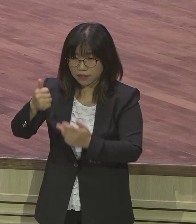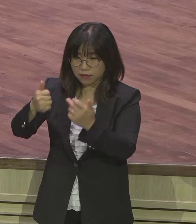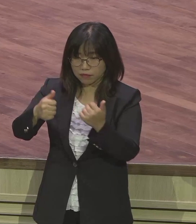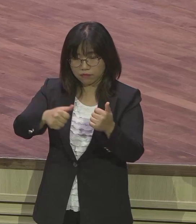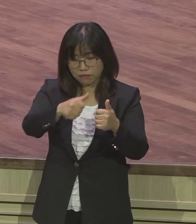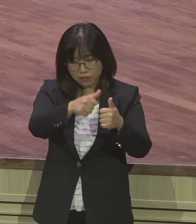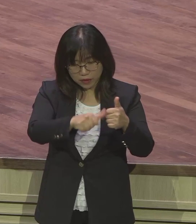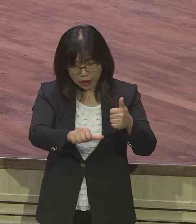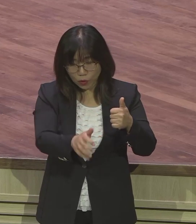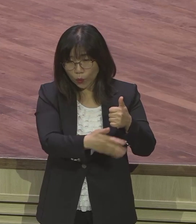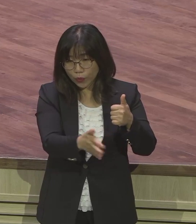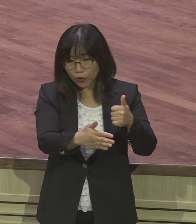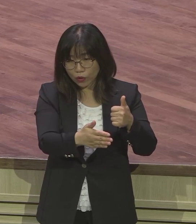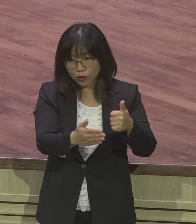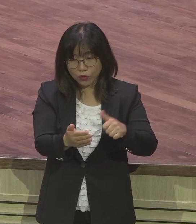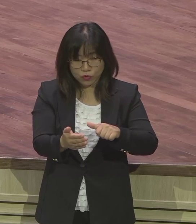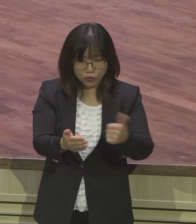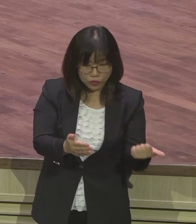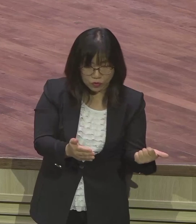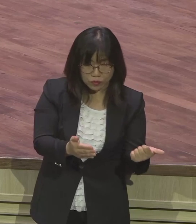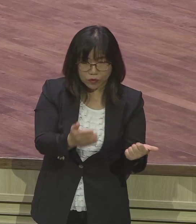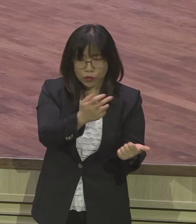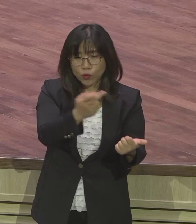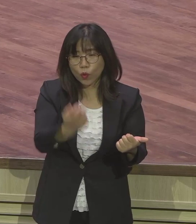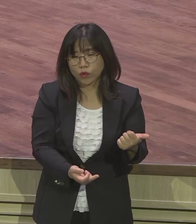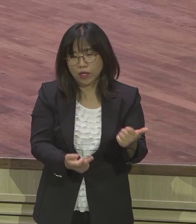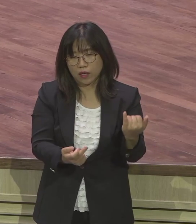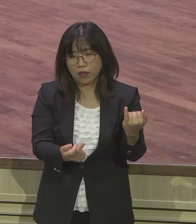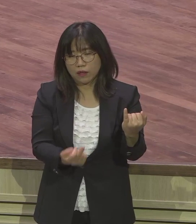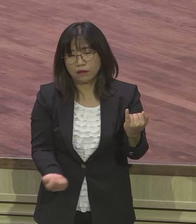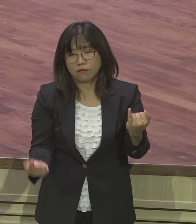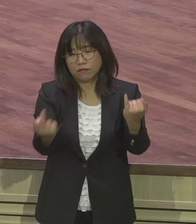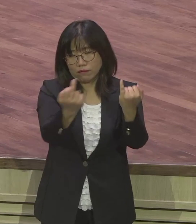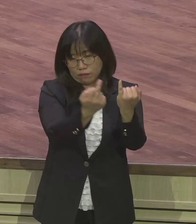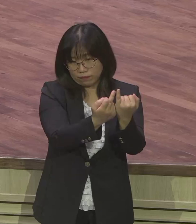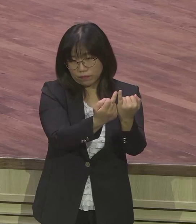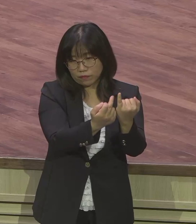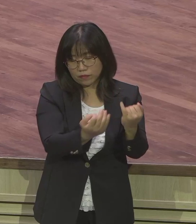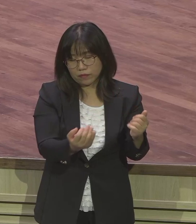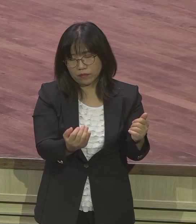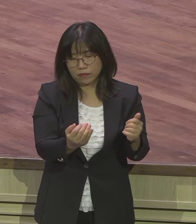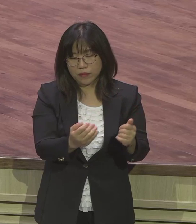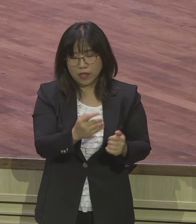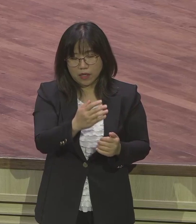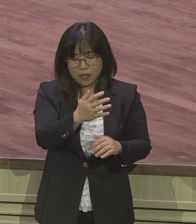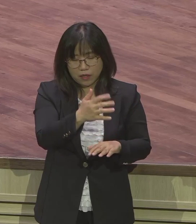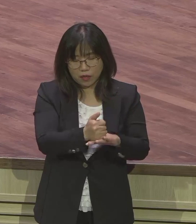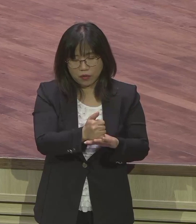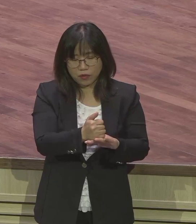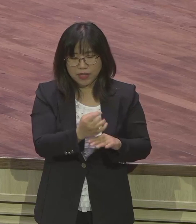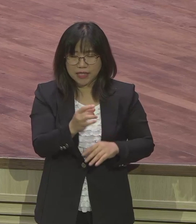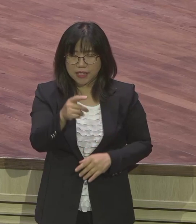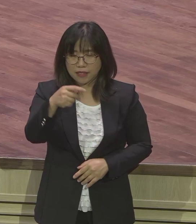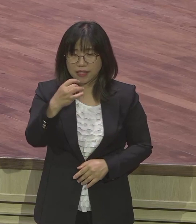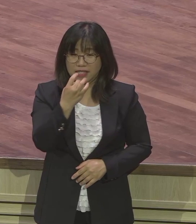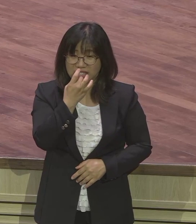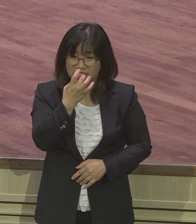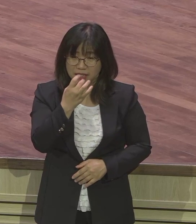형수에게 들어가서 형의 대를 잇도록 시를 줍니다 시를 그걸